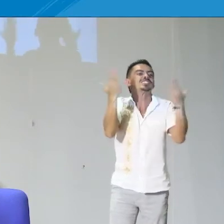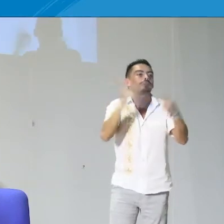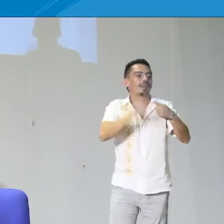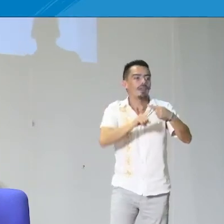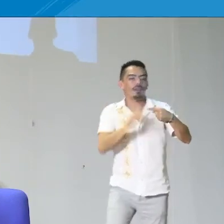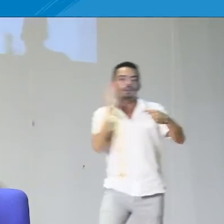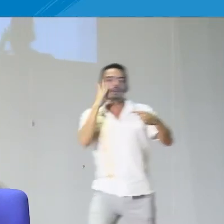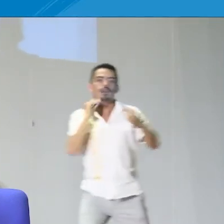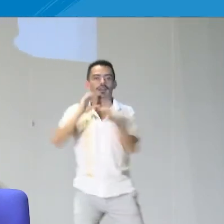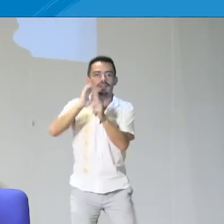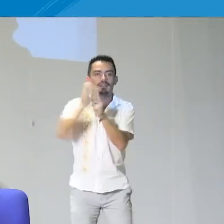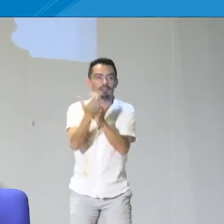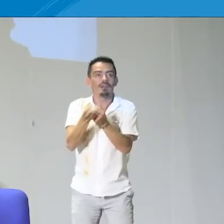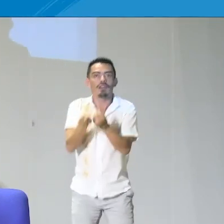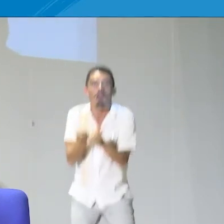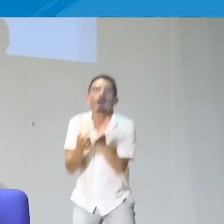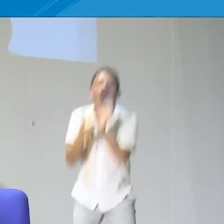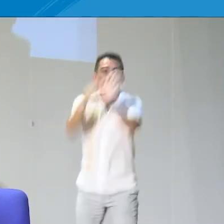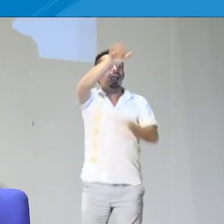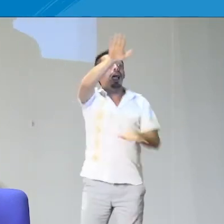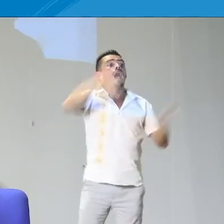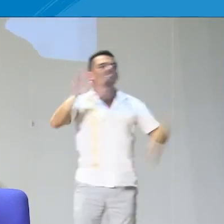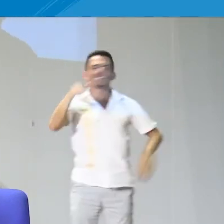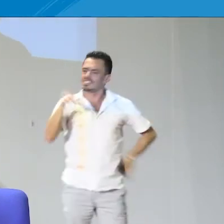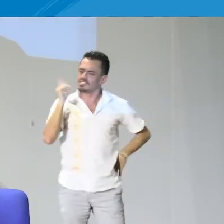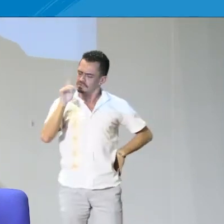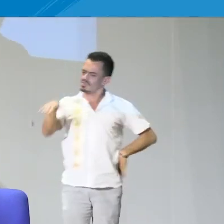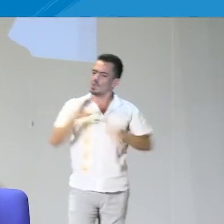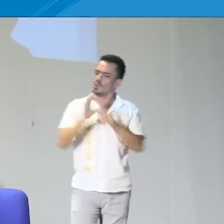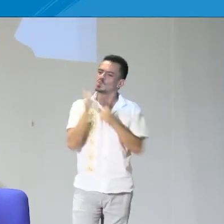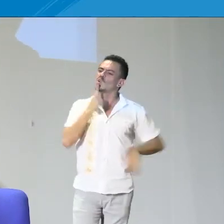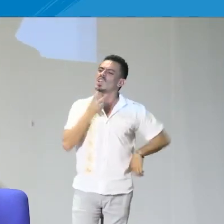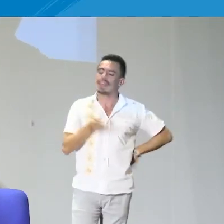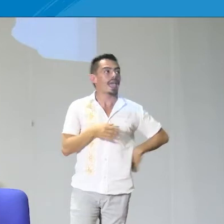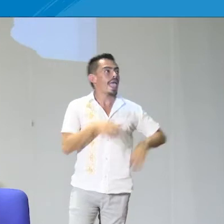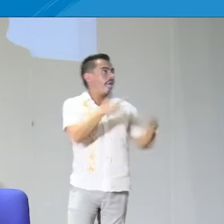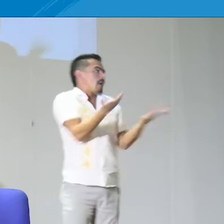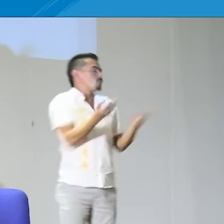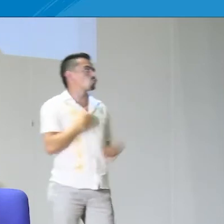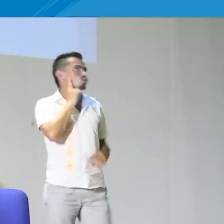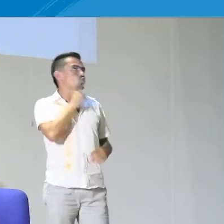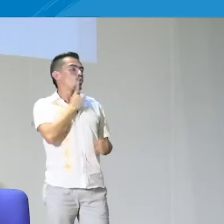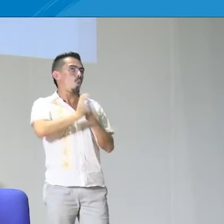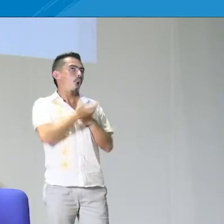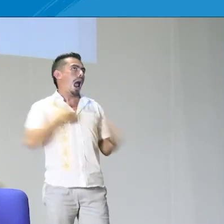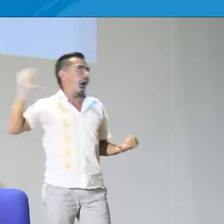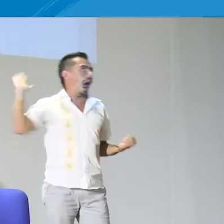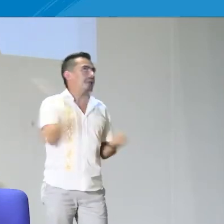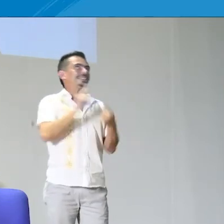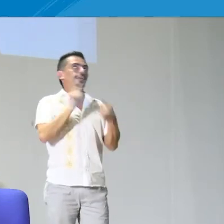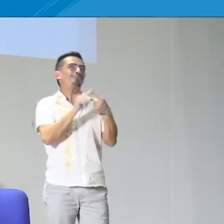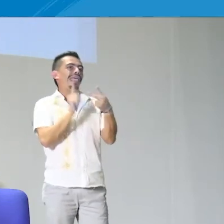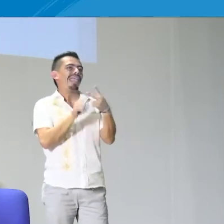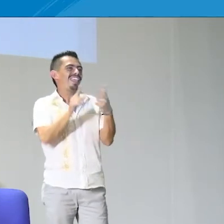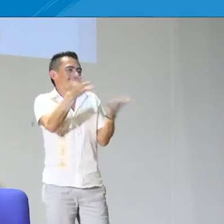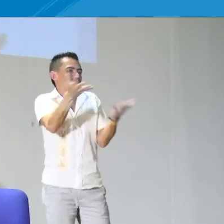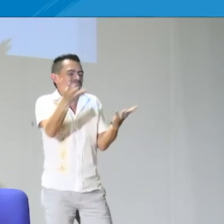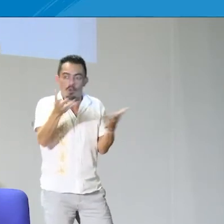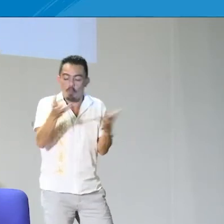deben ser grabadas y hacen parte de esa literatura. Y como ustedes saben, la experiencia cultural también es importante preguntarles,